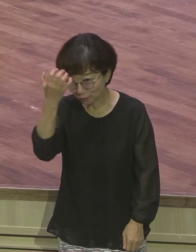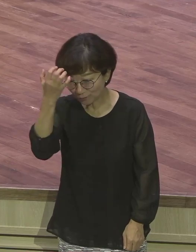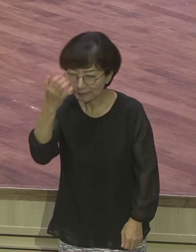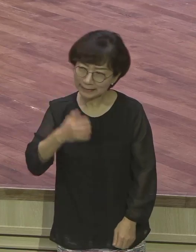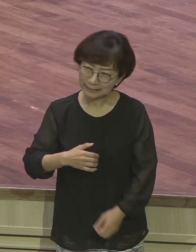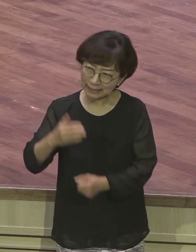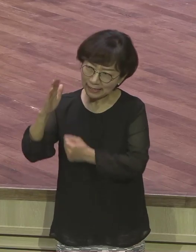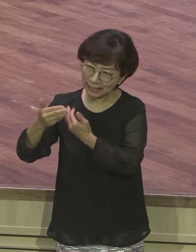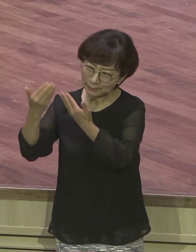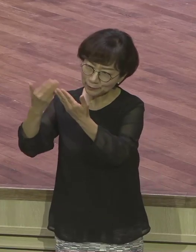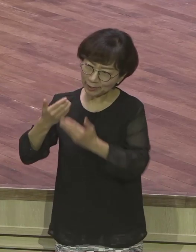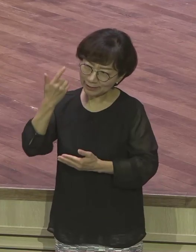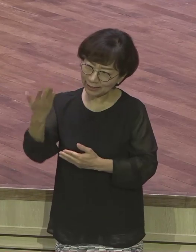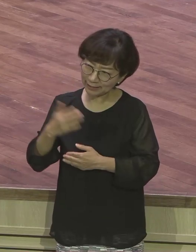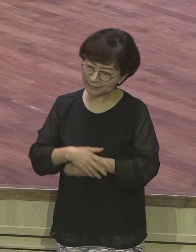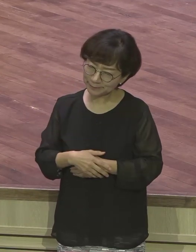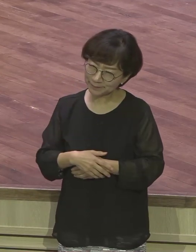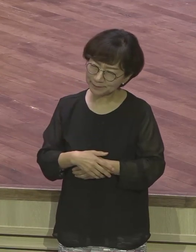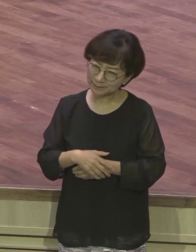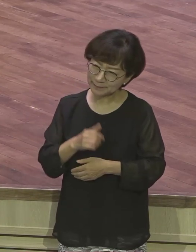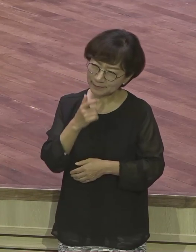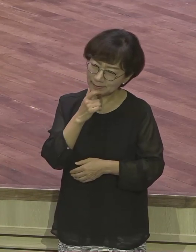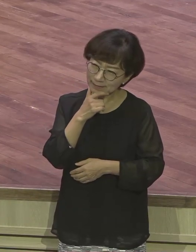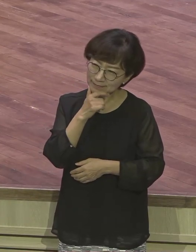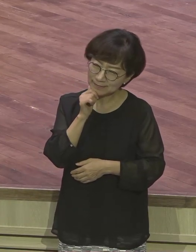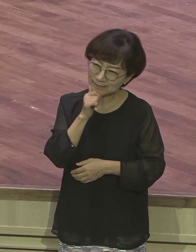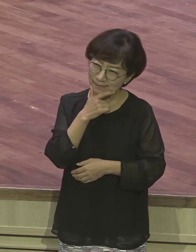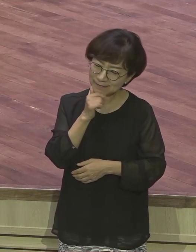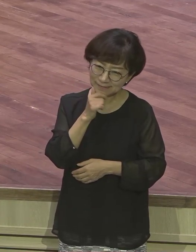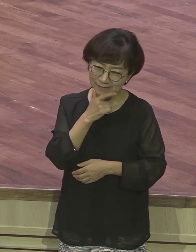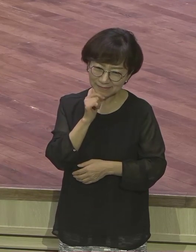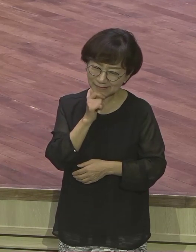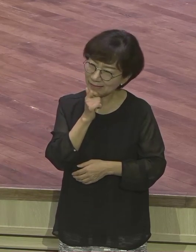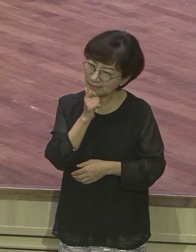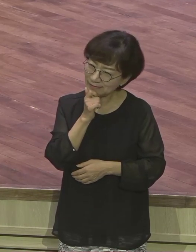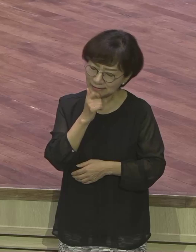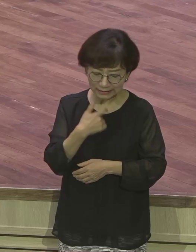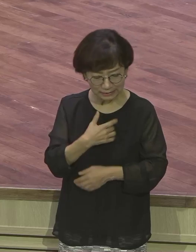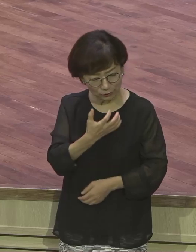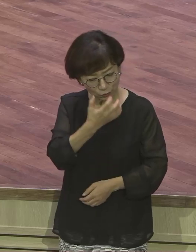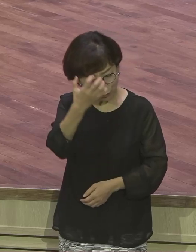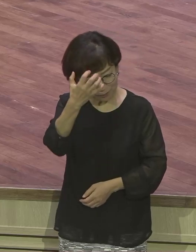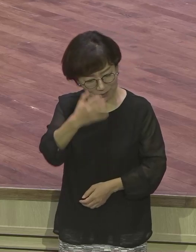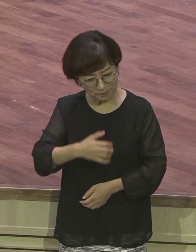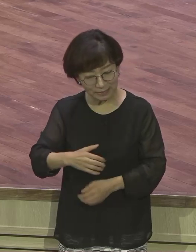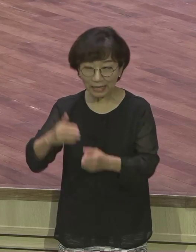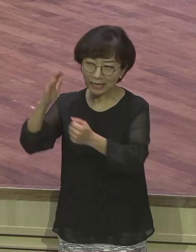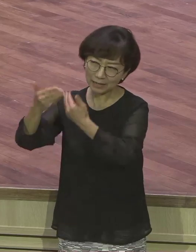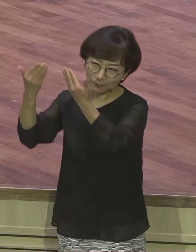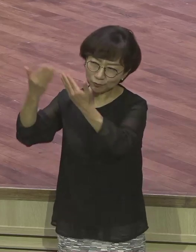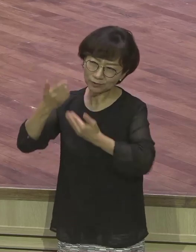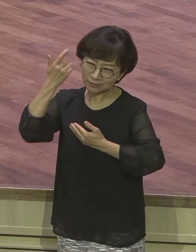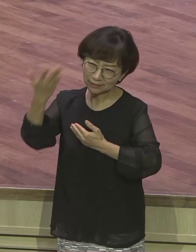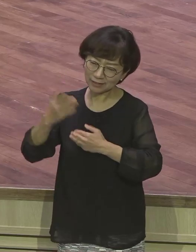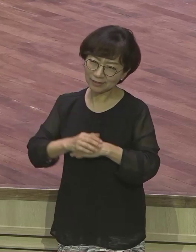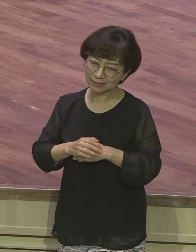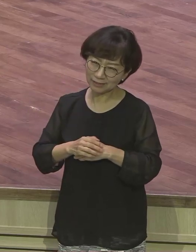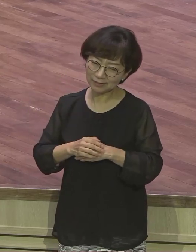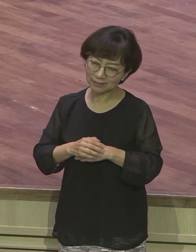간단하게 진단해 보세요. 내가 꿈을 꾸는데 이상한 꿈을 꾸는데 이게 도대체 하나님께서 왜 이런 꿈을 꾸했을까 헷갈립니까